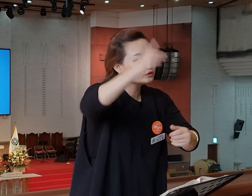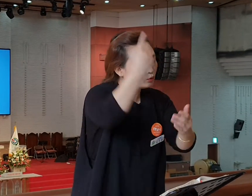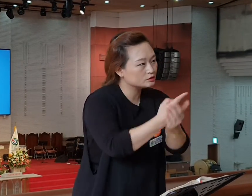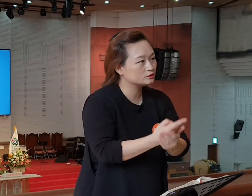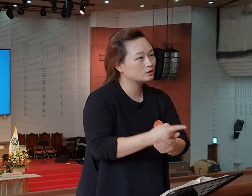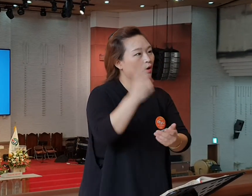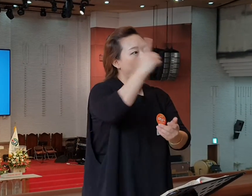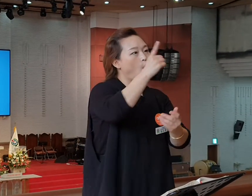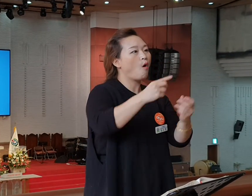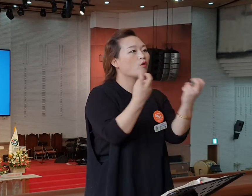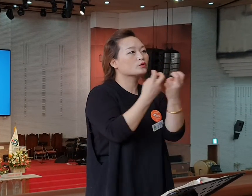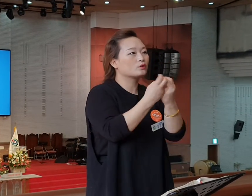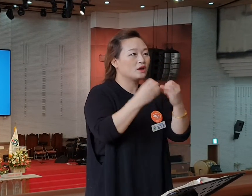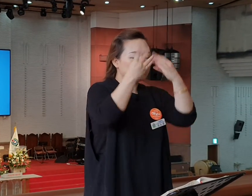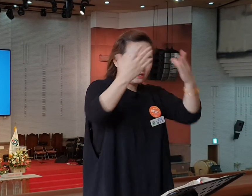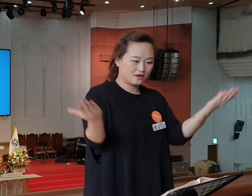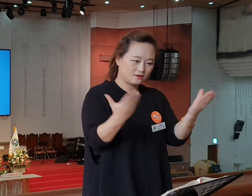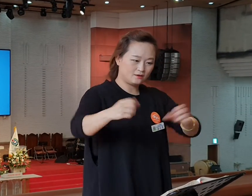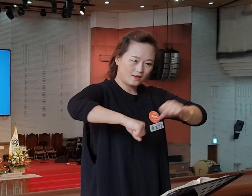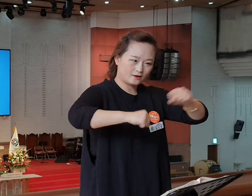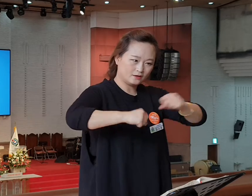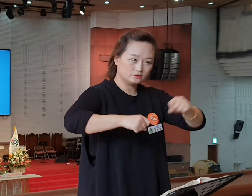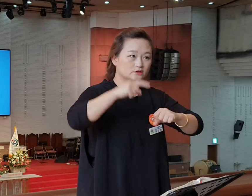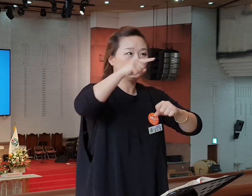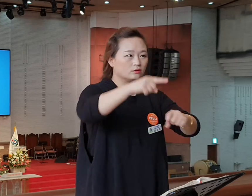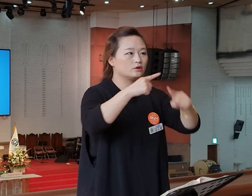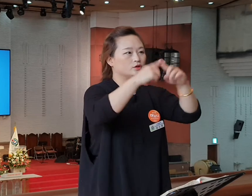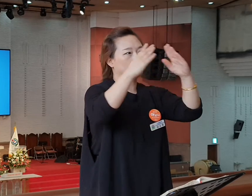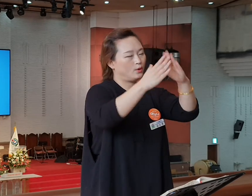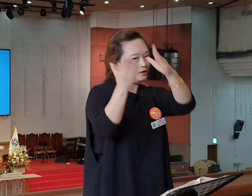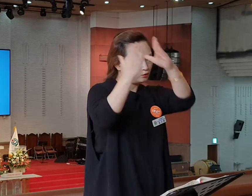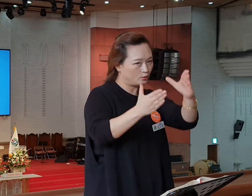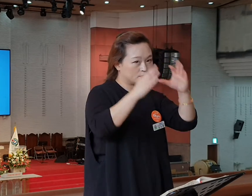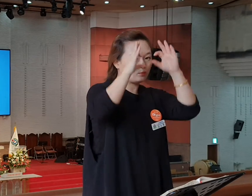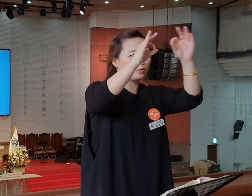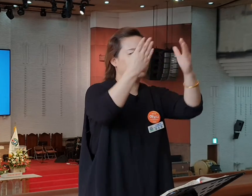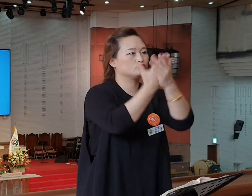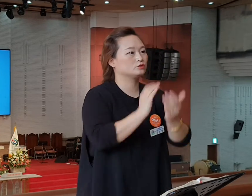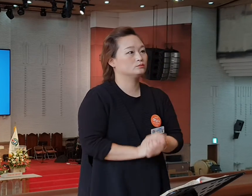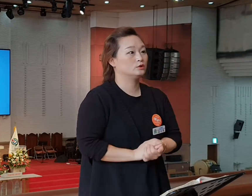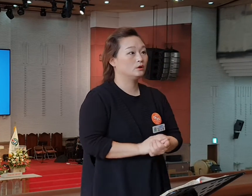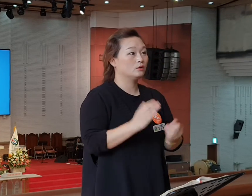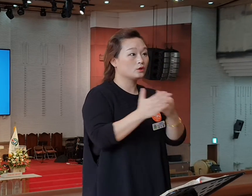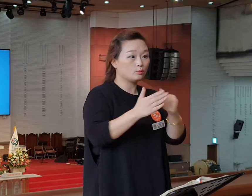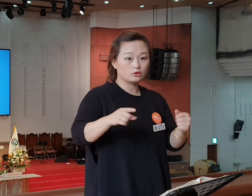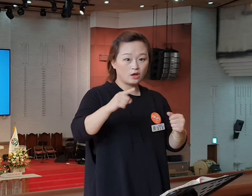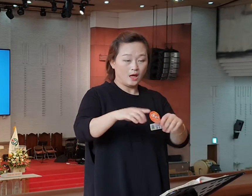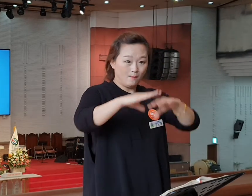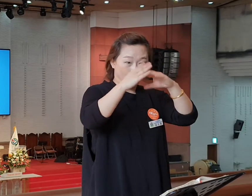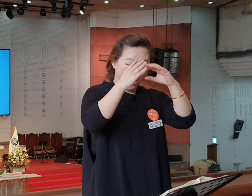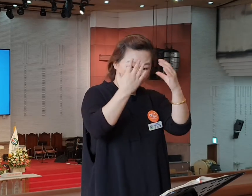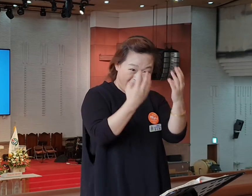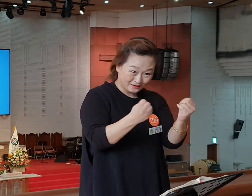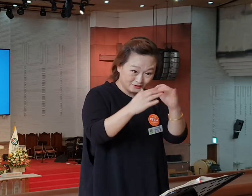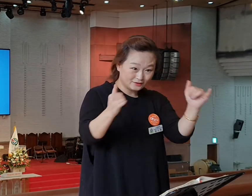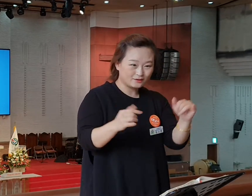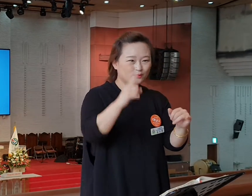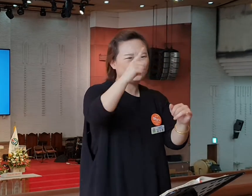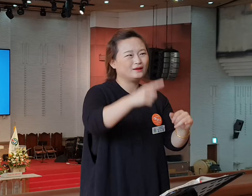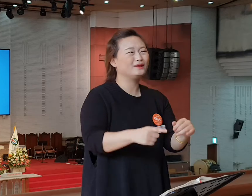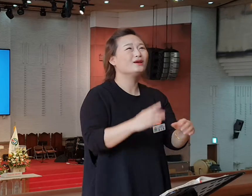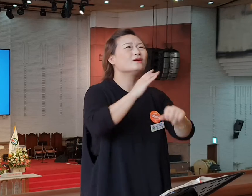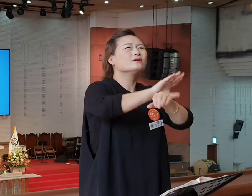일을 해나시는지 희한한 능을 에베소로 보게 해요. 그랬더니 에베소에 있는 많은 사람들이 그리스도를 높이기 시작하고